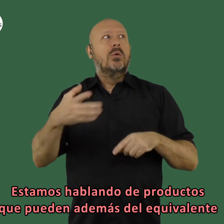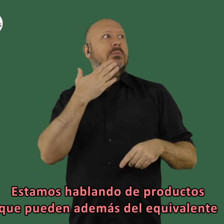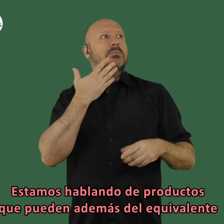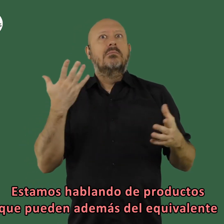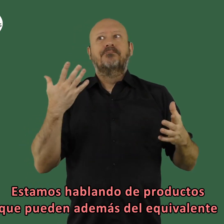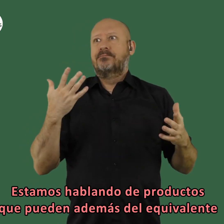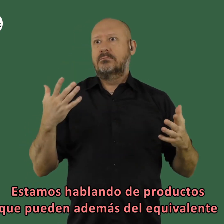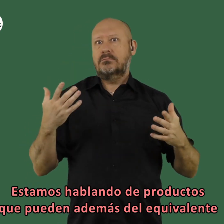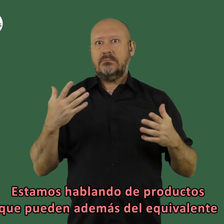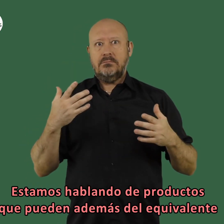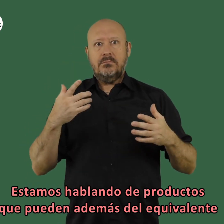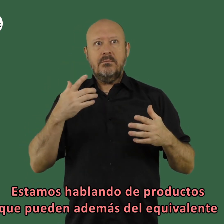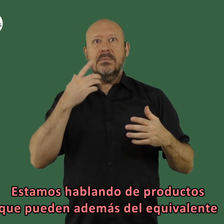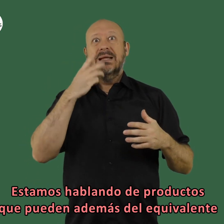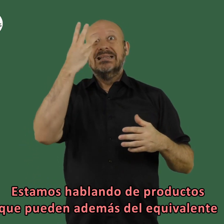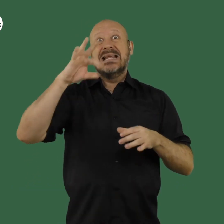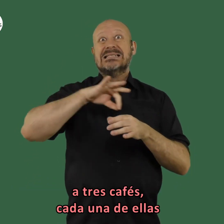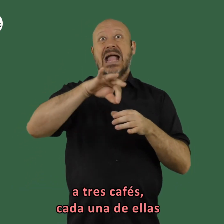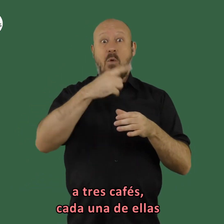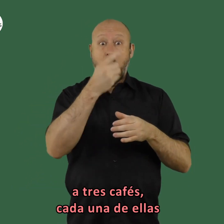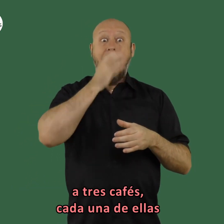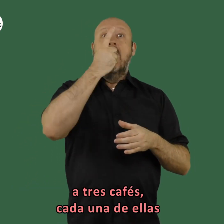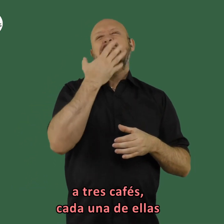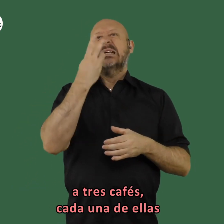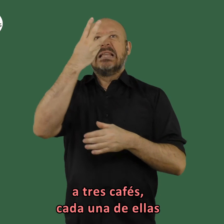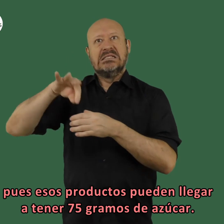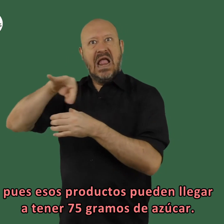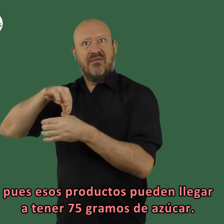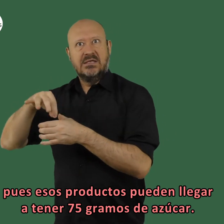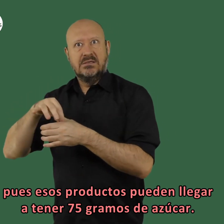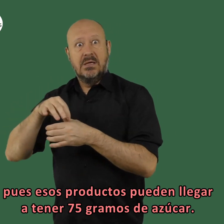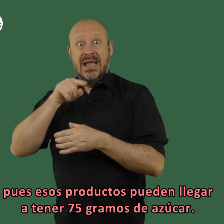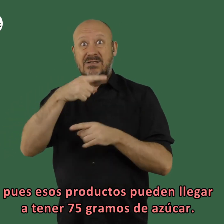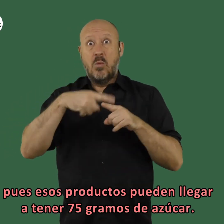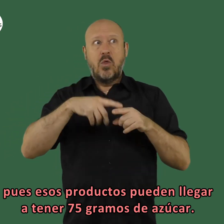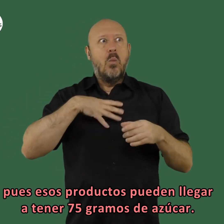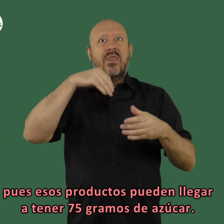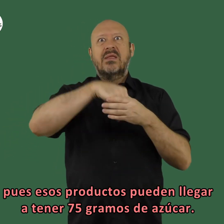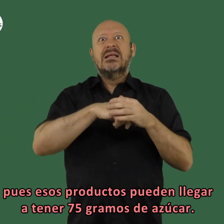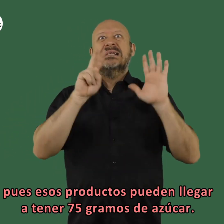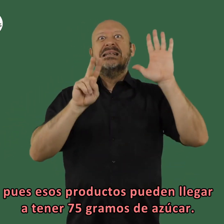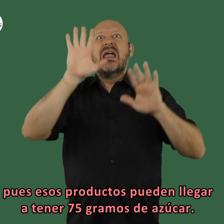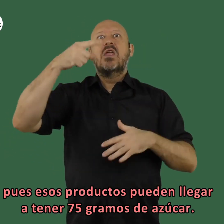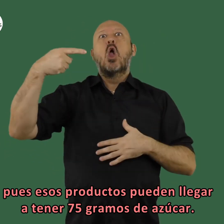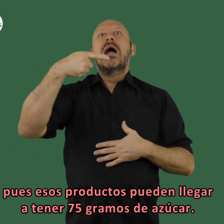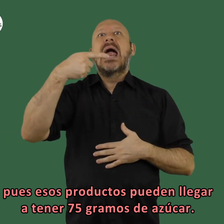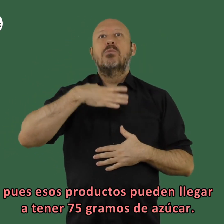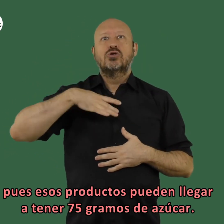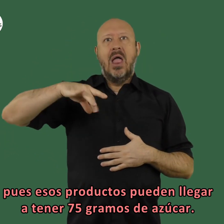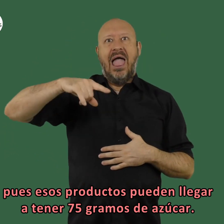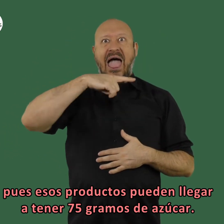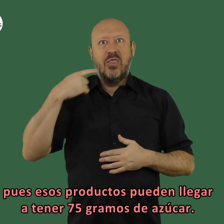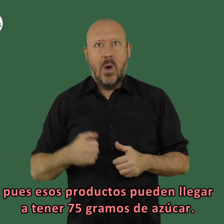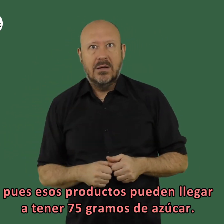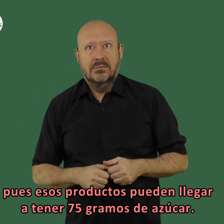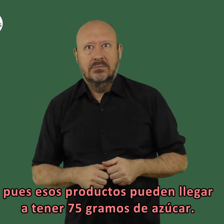productos que pueden además de el equivalente a tres cafés cada una de ellas pues esos productos pueden llegar a tener 75